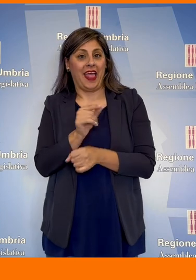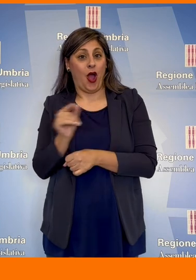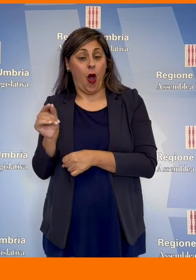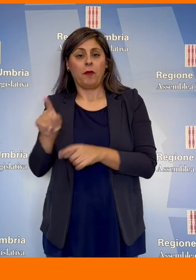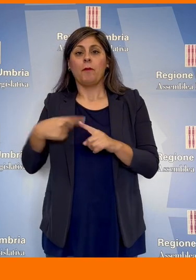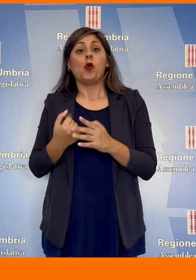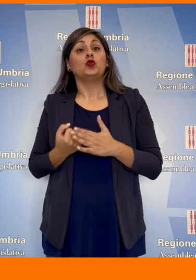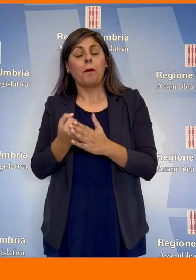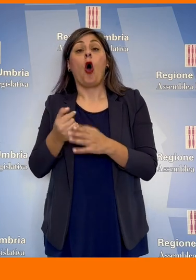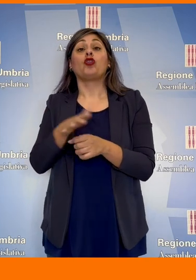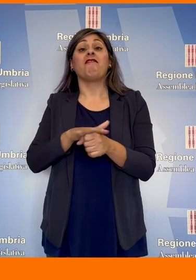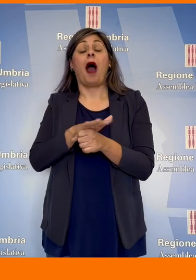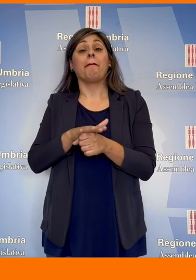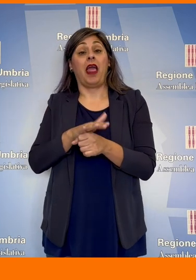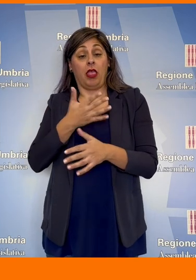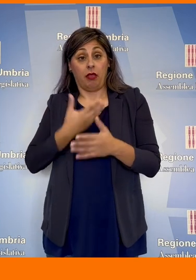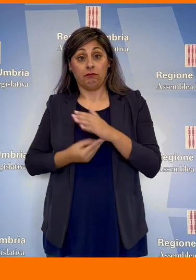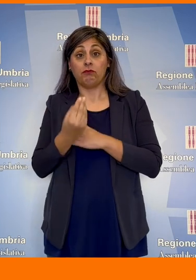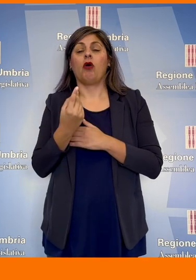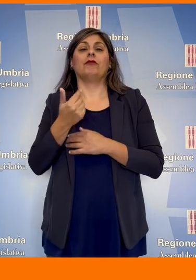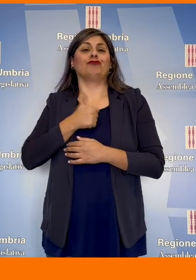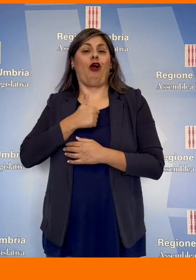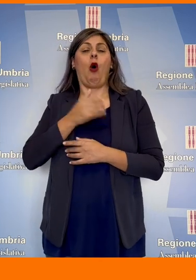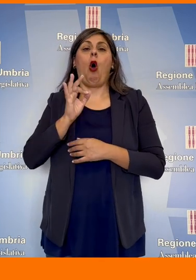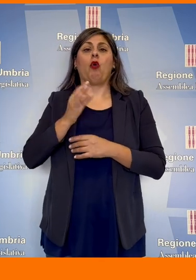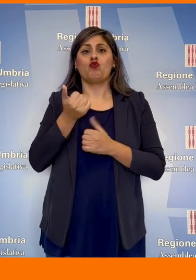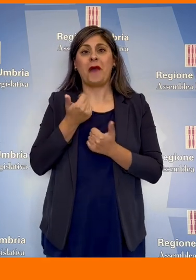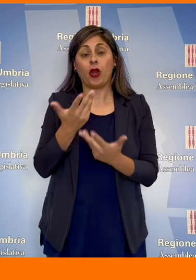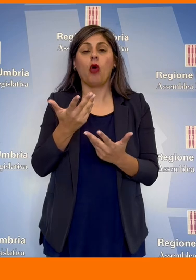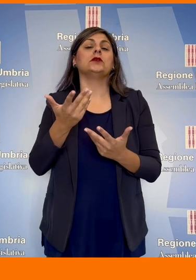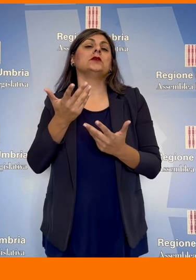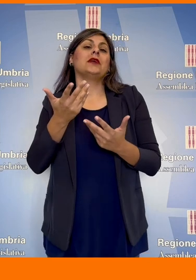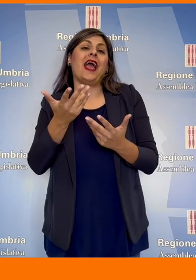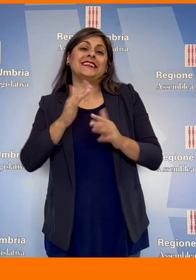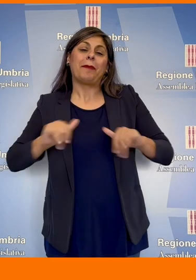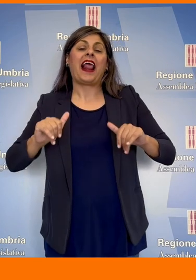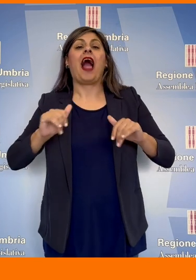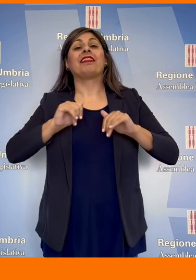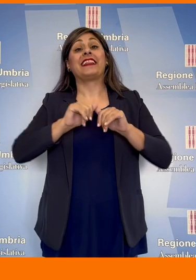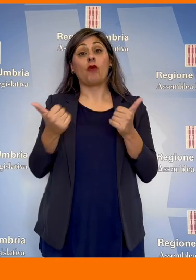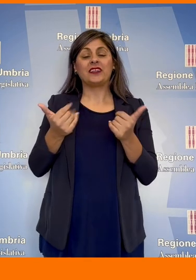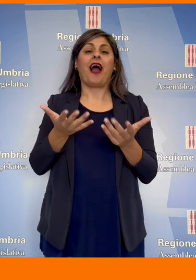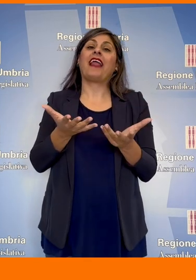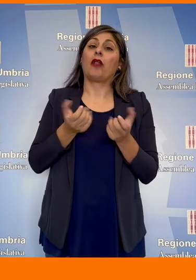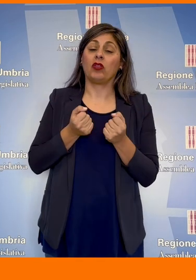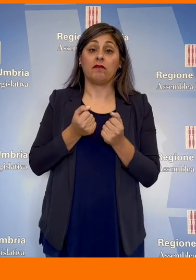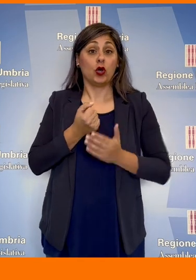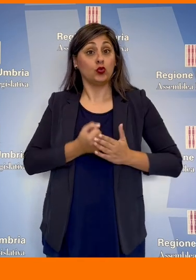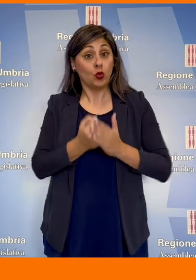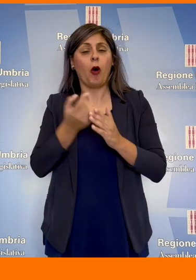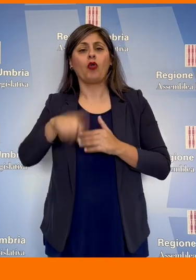supporto delle famiglie monoparentali numerose, separate, divorziate o adottive, il sostegno all